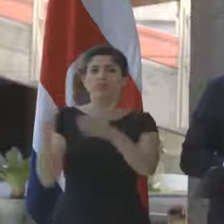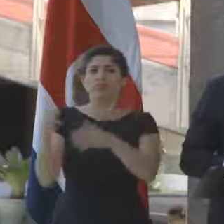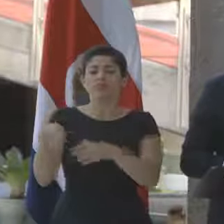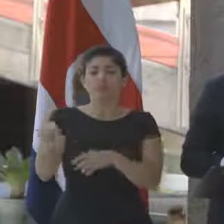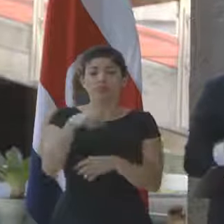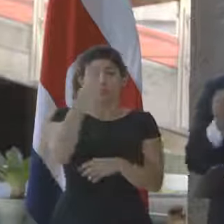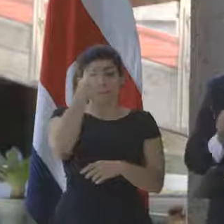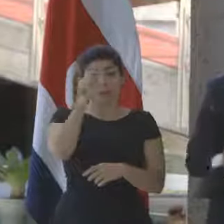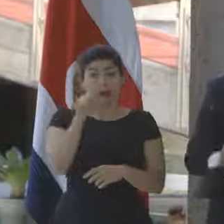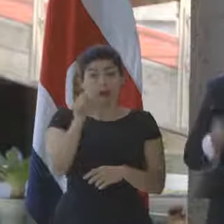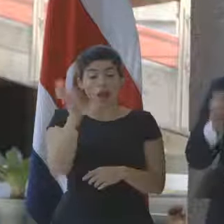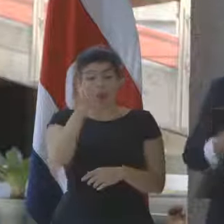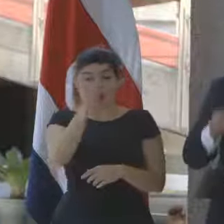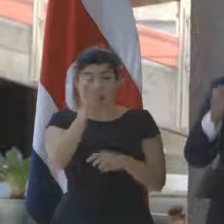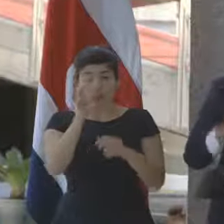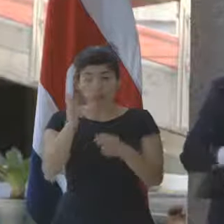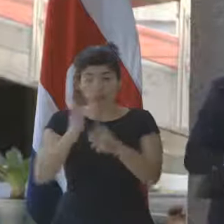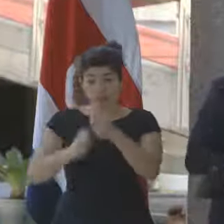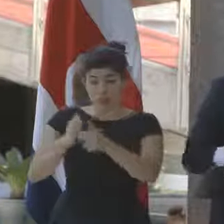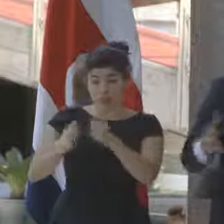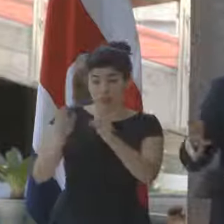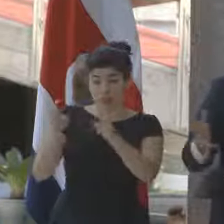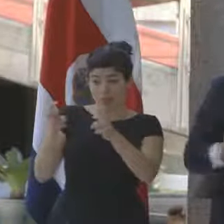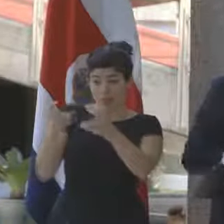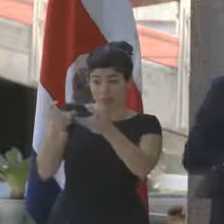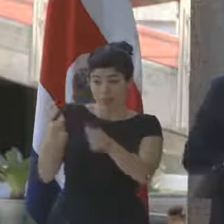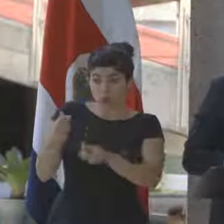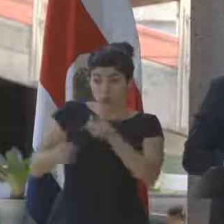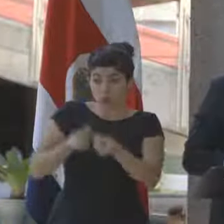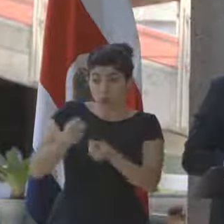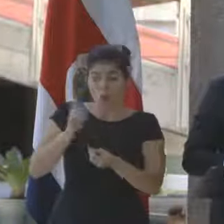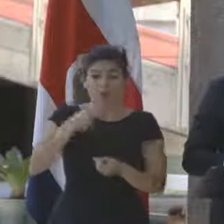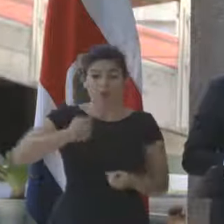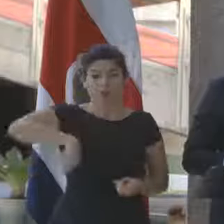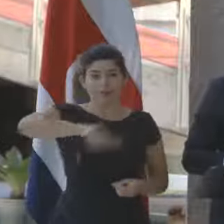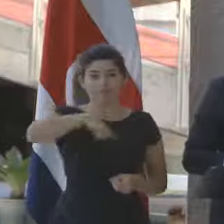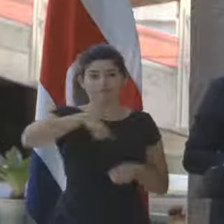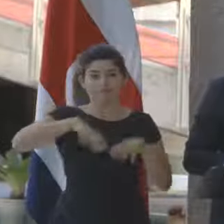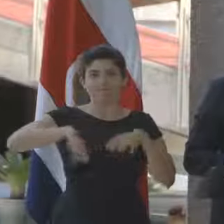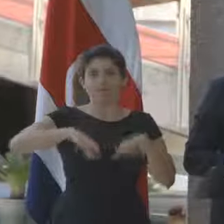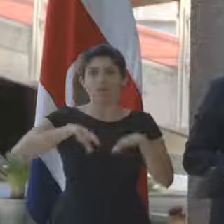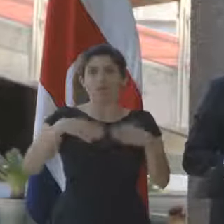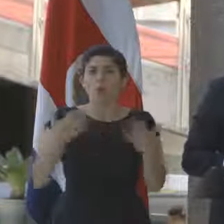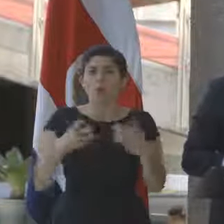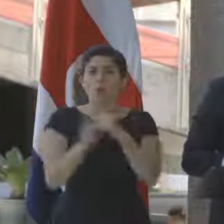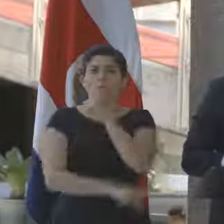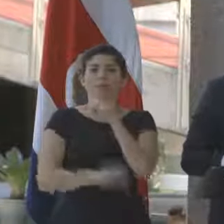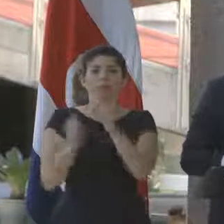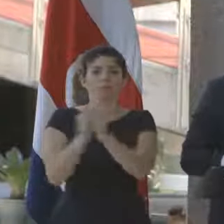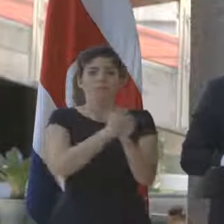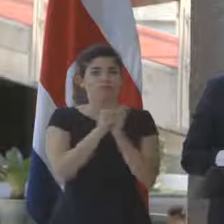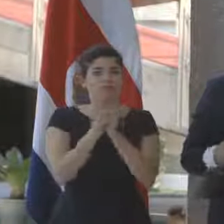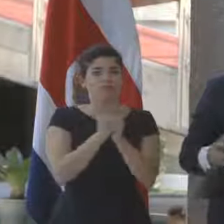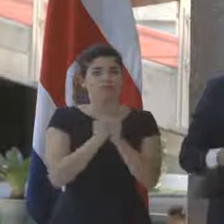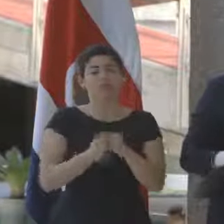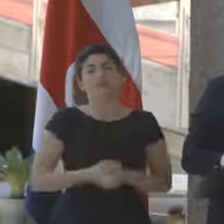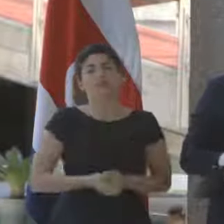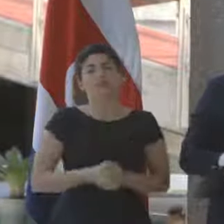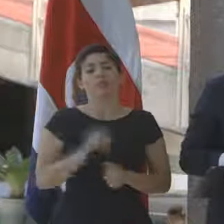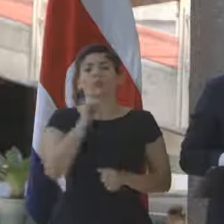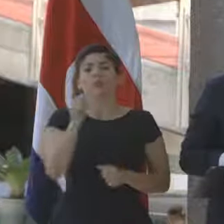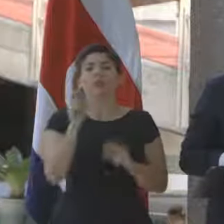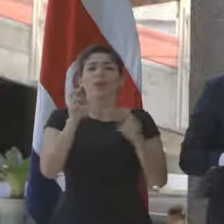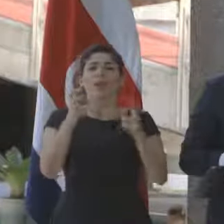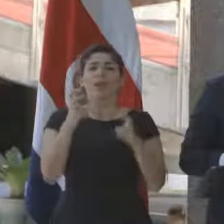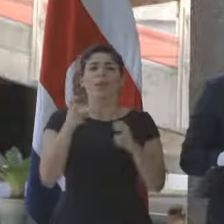de que para dar solución a este tema que necesitamos actuar de manera unida como país. No es un tema